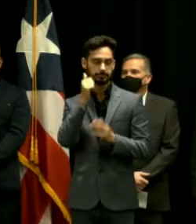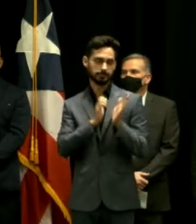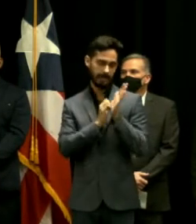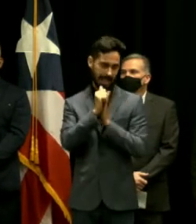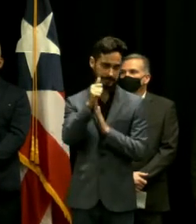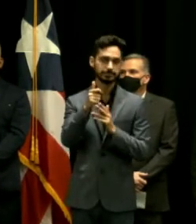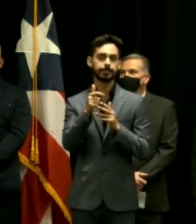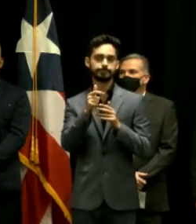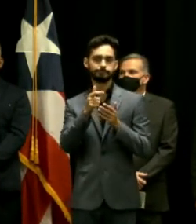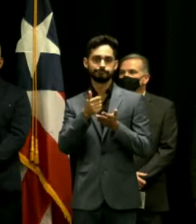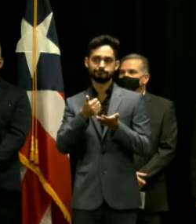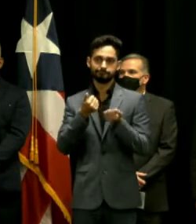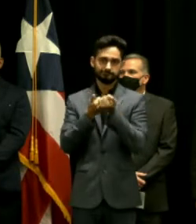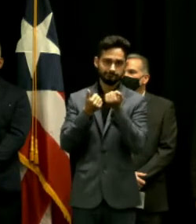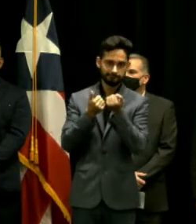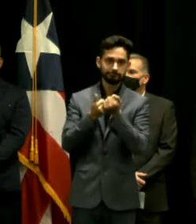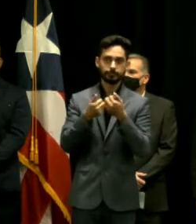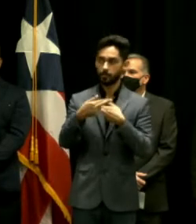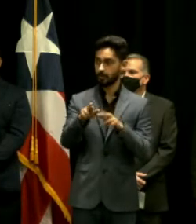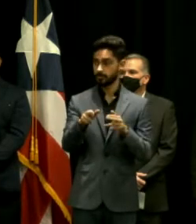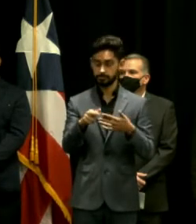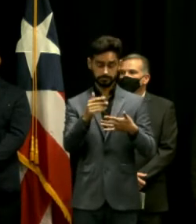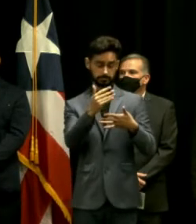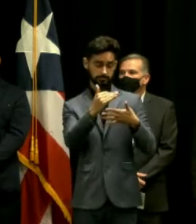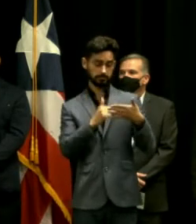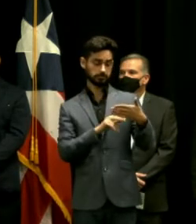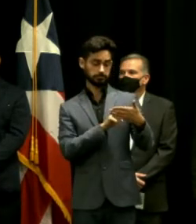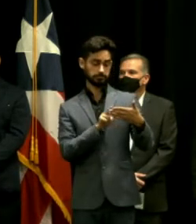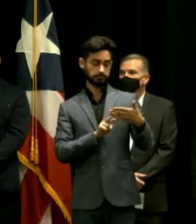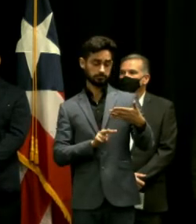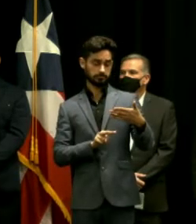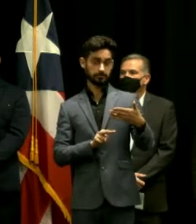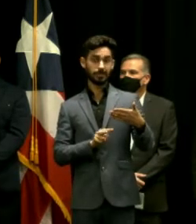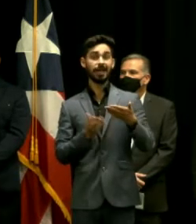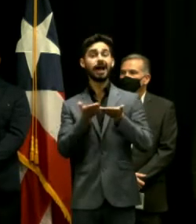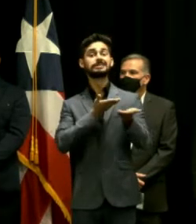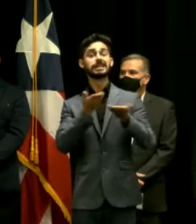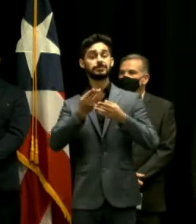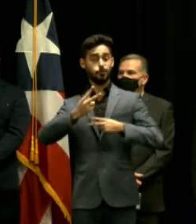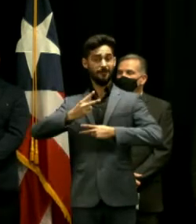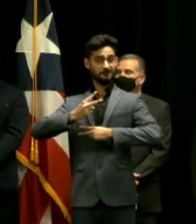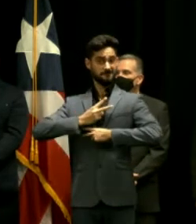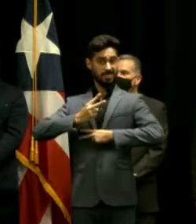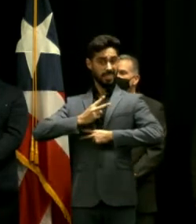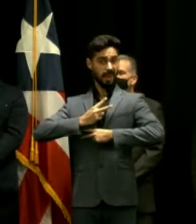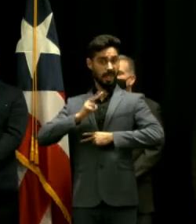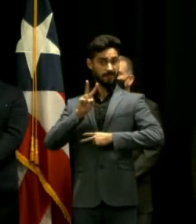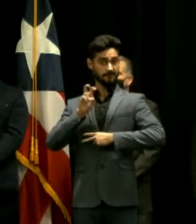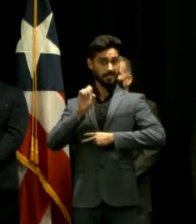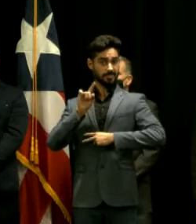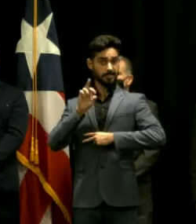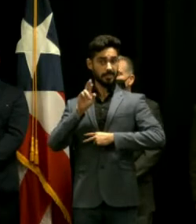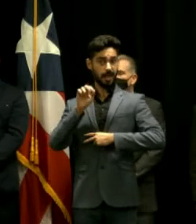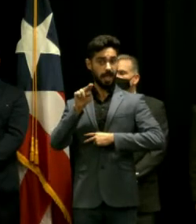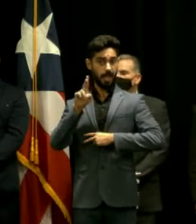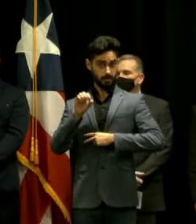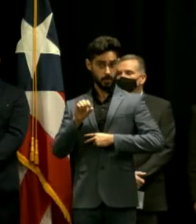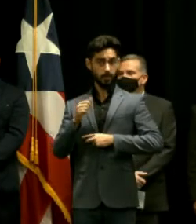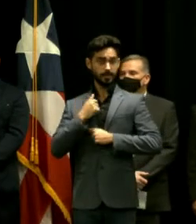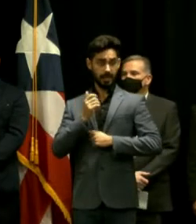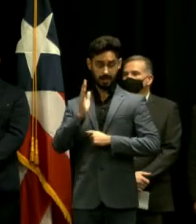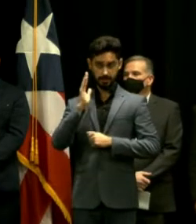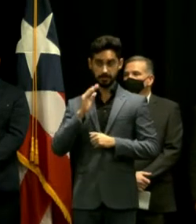entre otras cosas bueno la lista servicios a los veteranos la